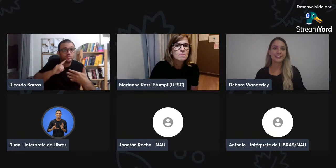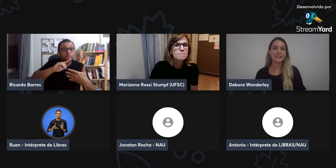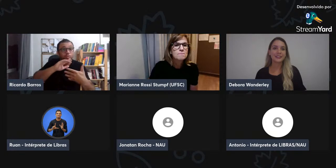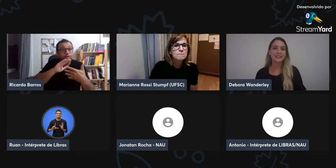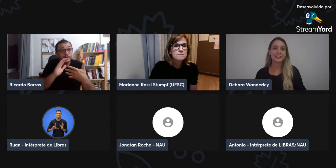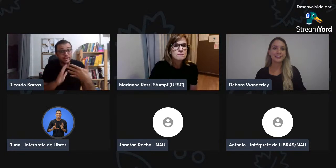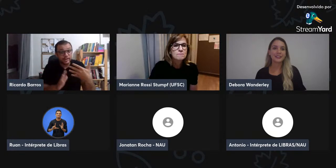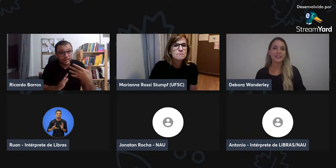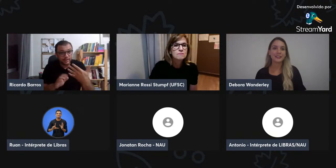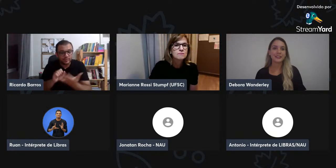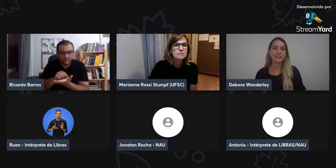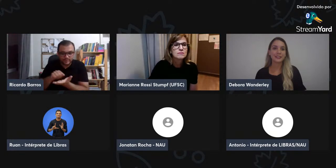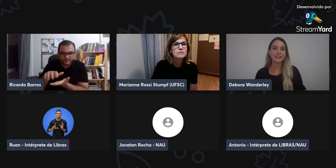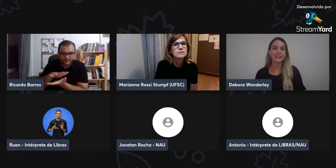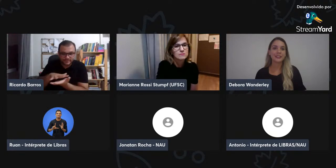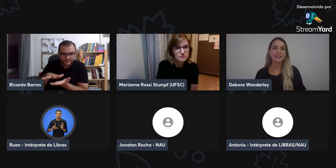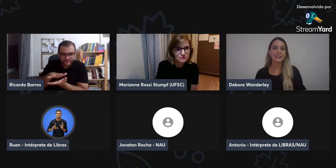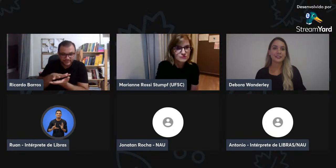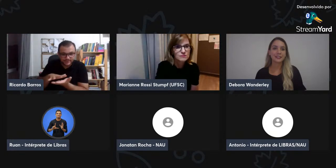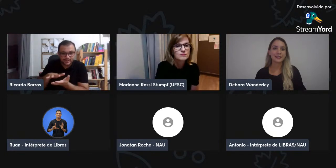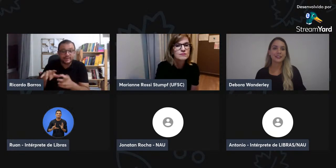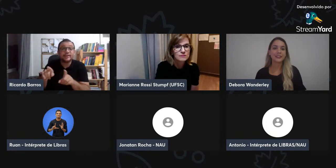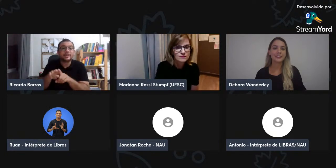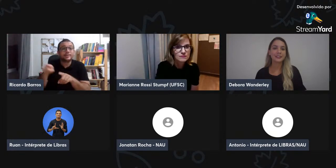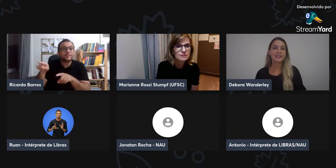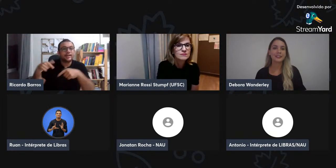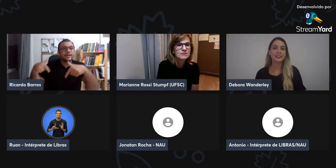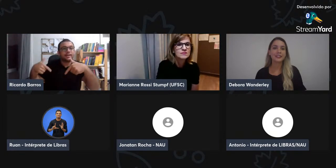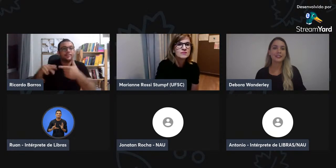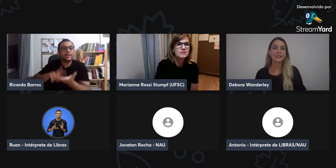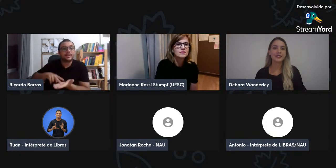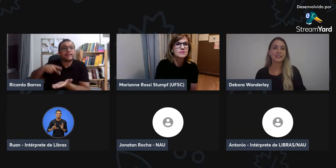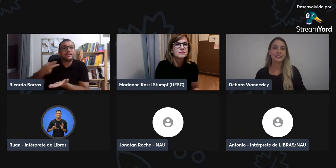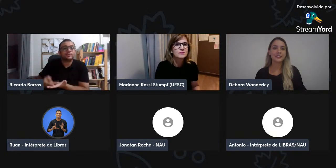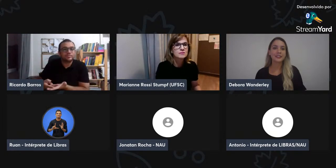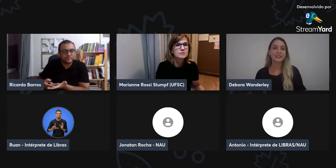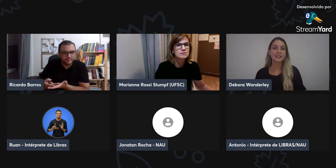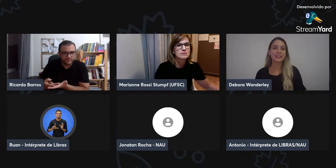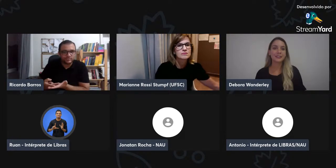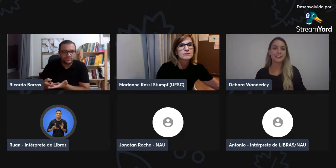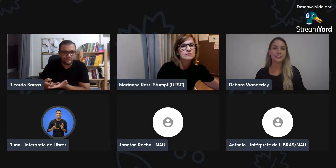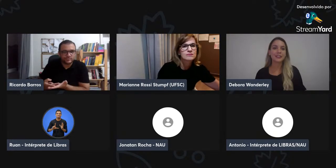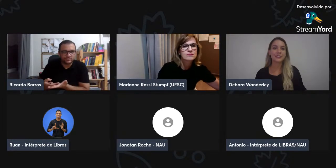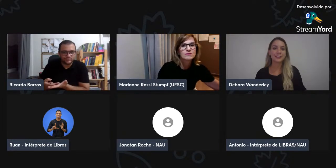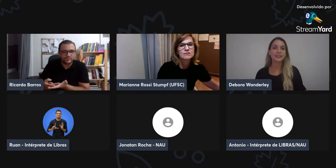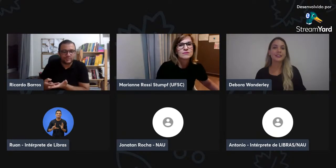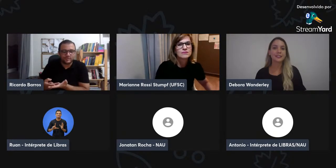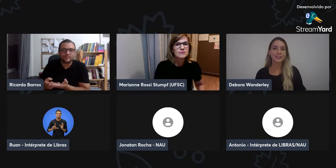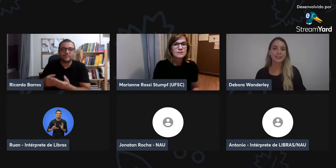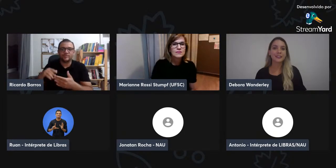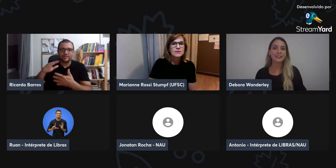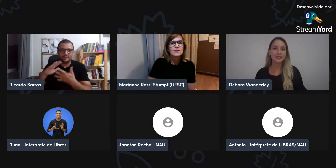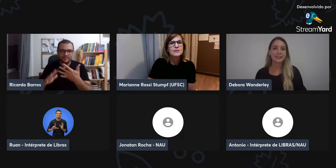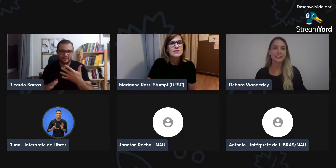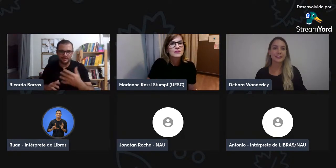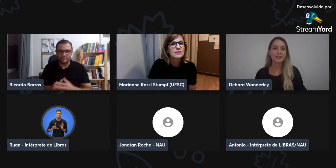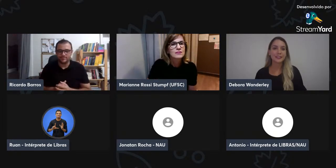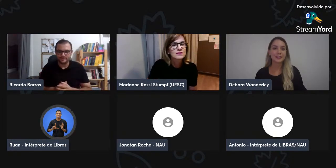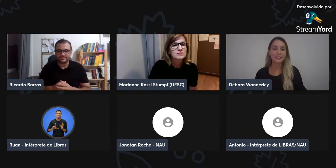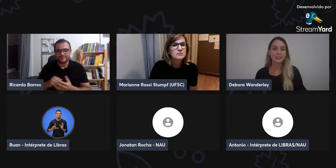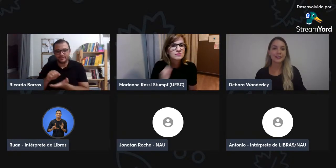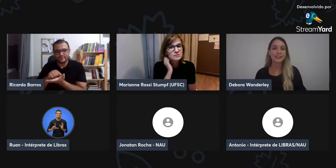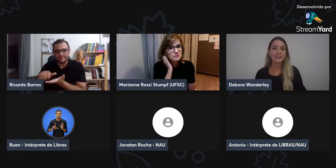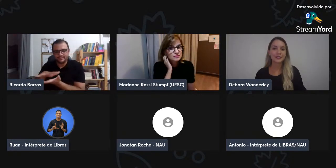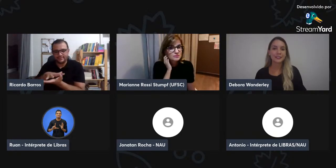a Federal do Rio Grande do Sul. Ela também é na Universidade de Paris e trabalha no